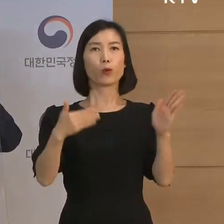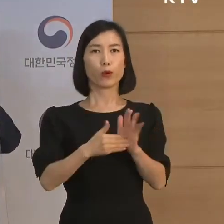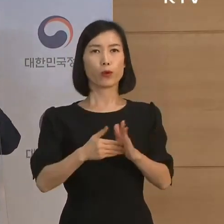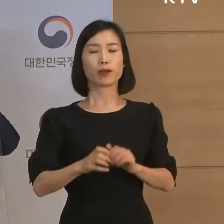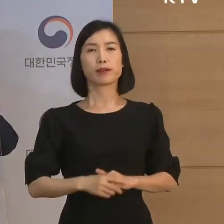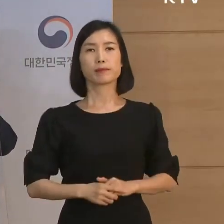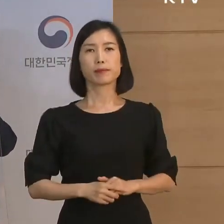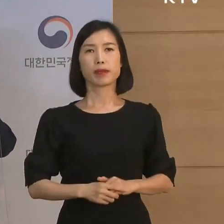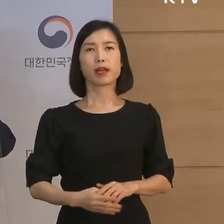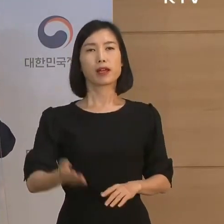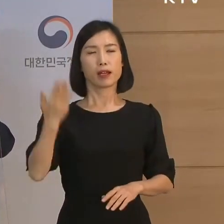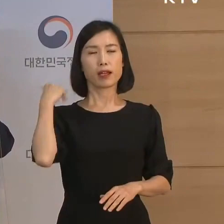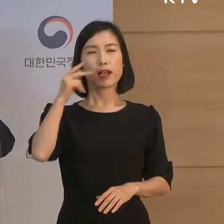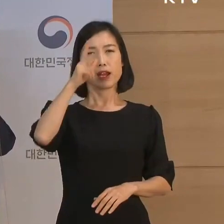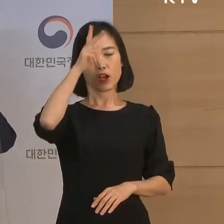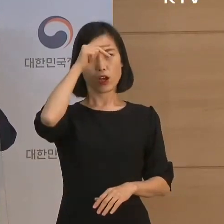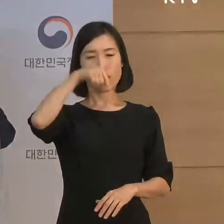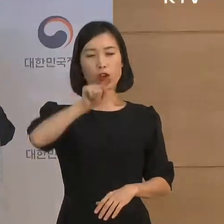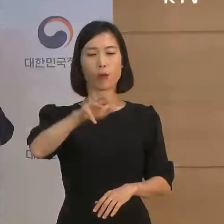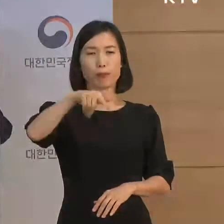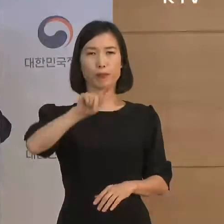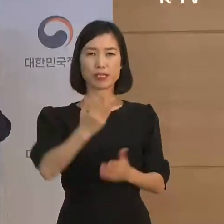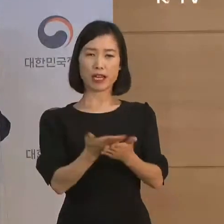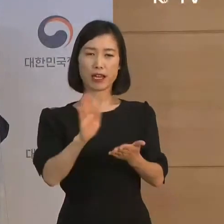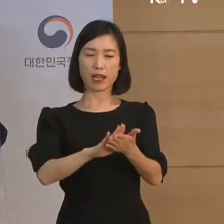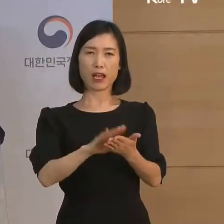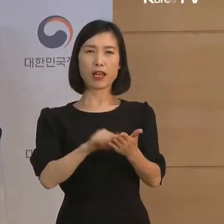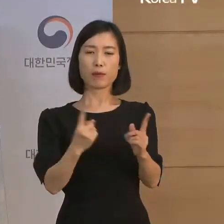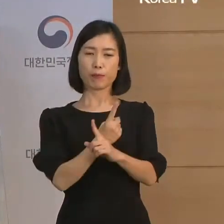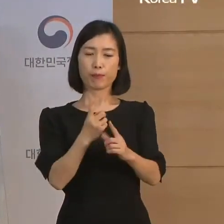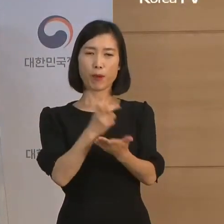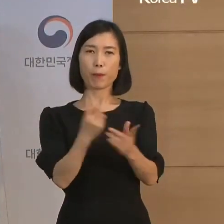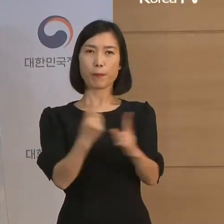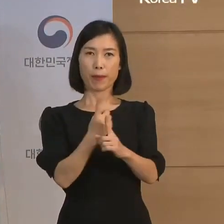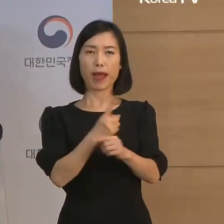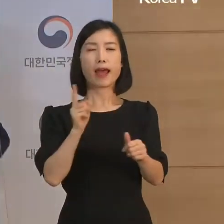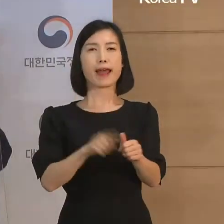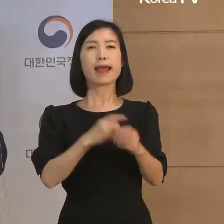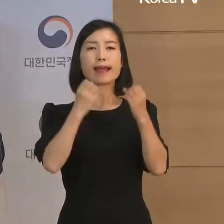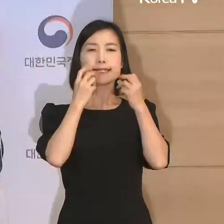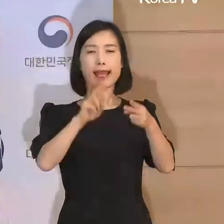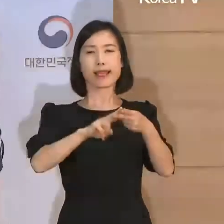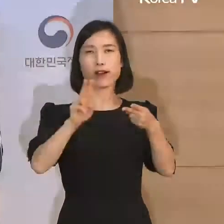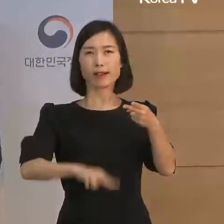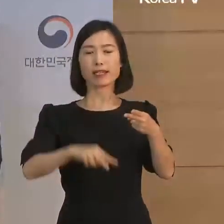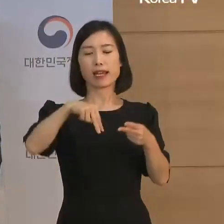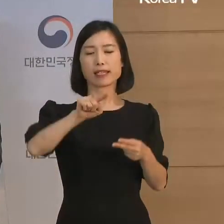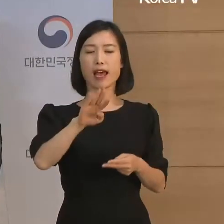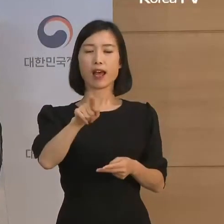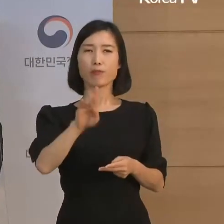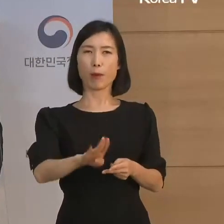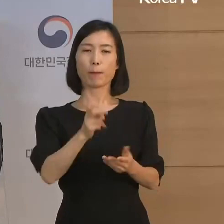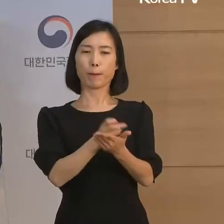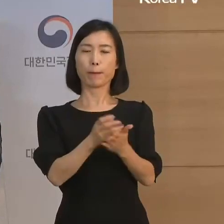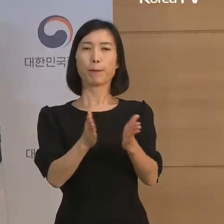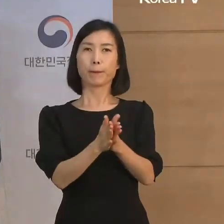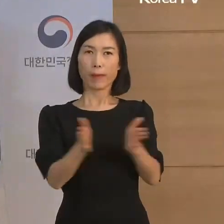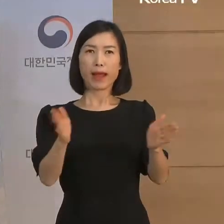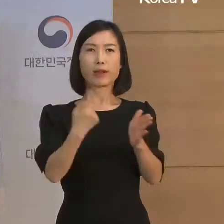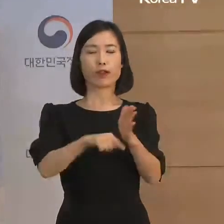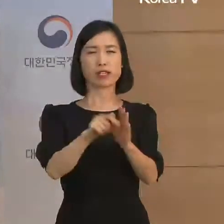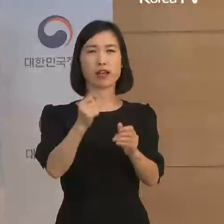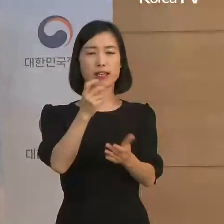지난 검찰개혁 법령의 재개정으로 새로운 형사사법 제도로 나아갈 수 있는